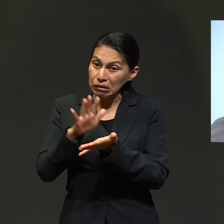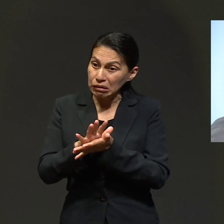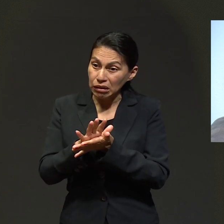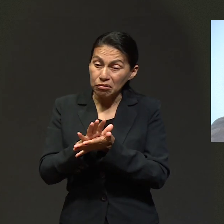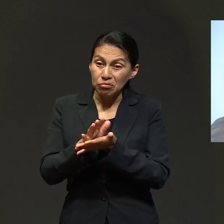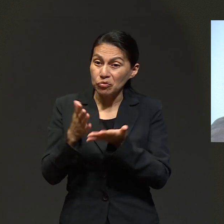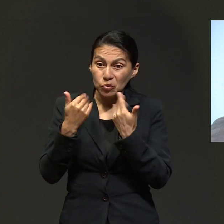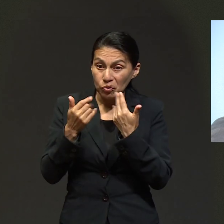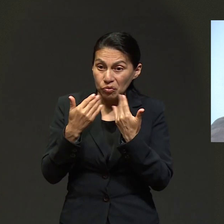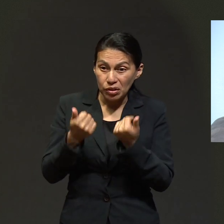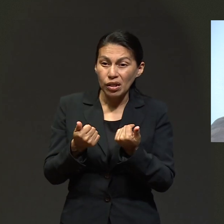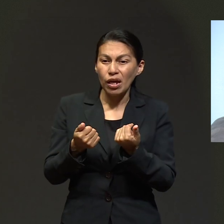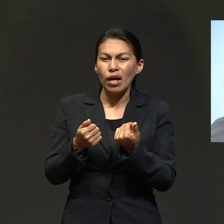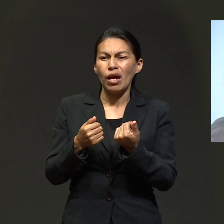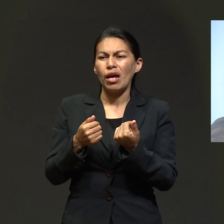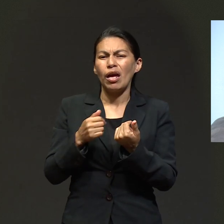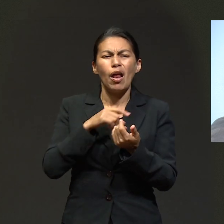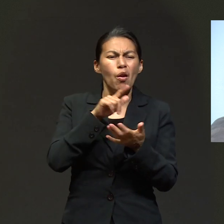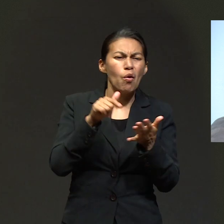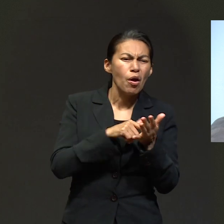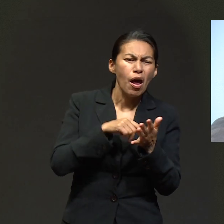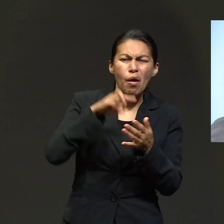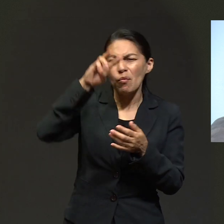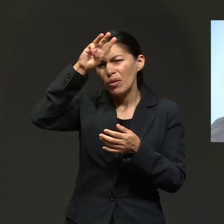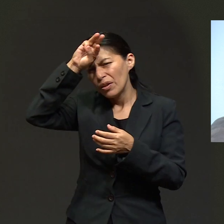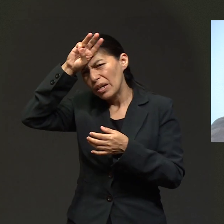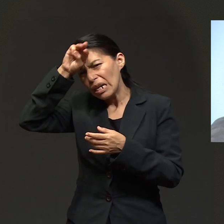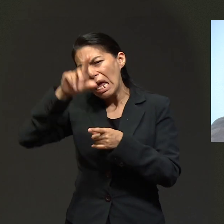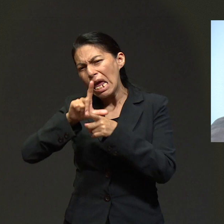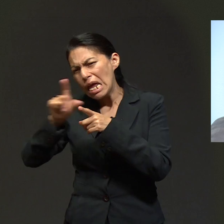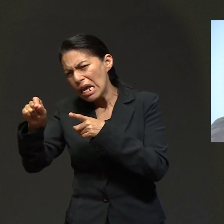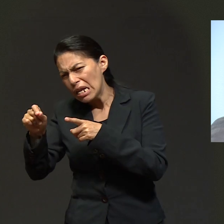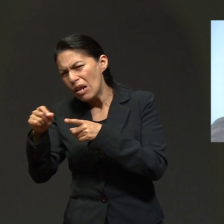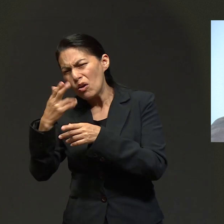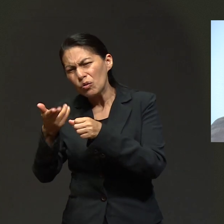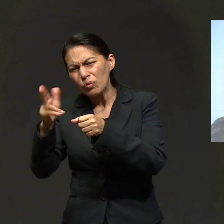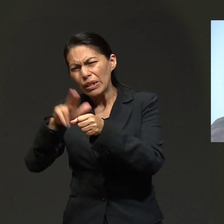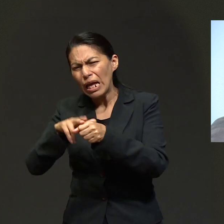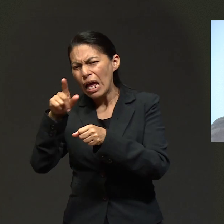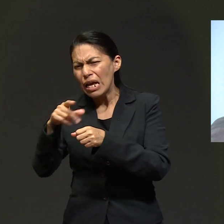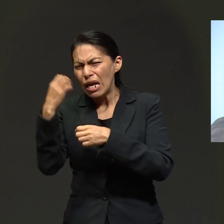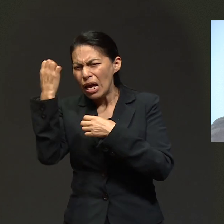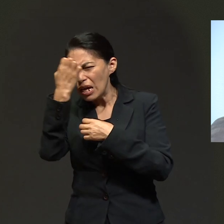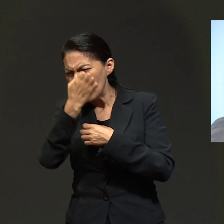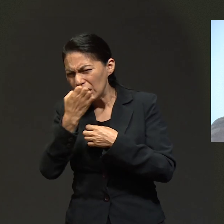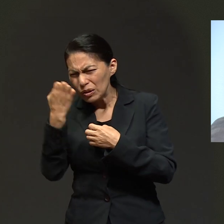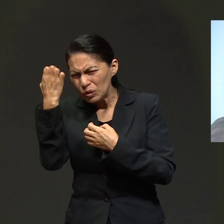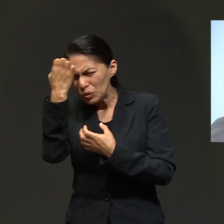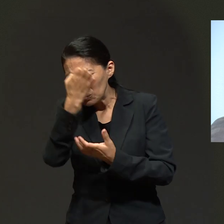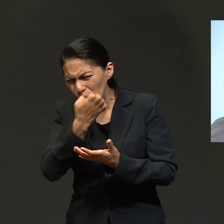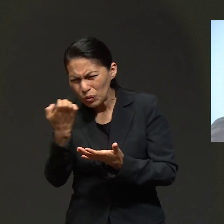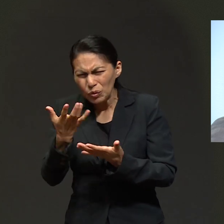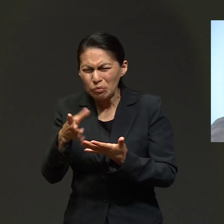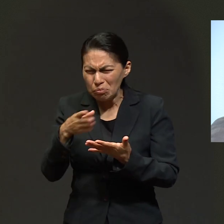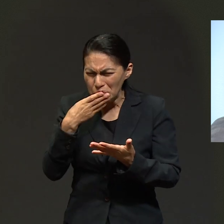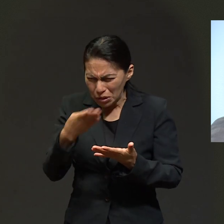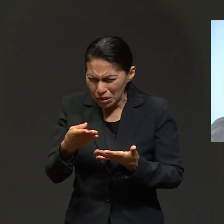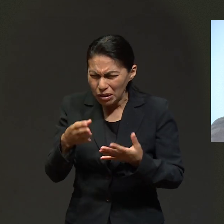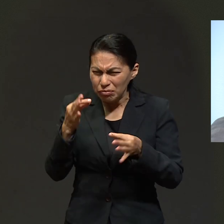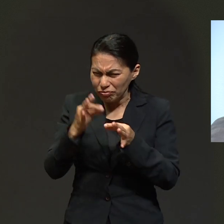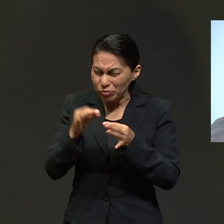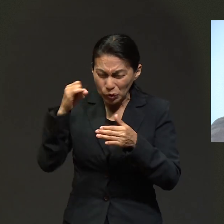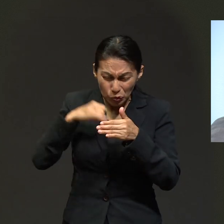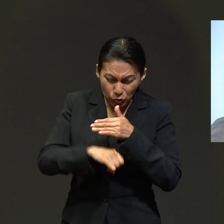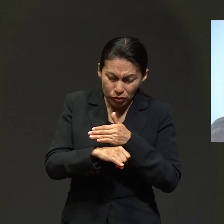pues no había citas para llevarme a Monterrey y que me hicieran estudios más a fondo, ¿no? Para saber realmente